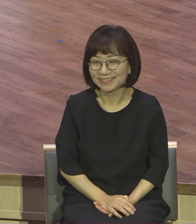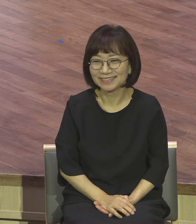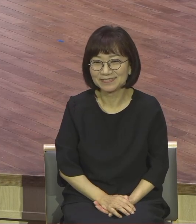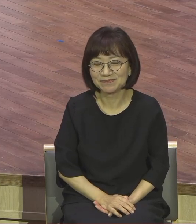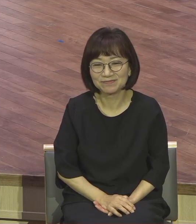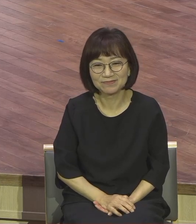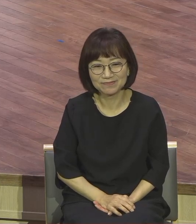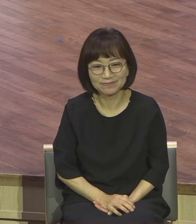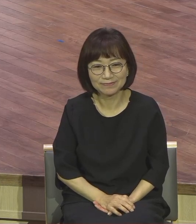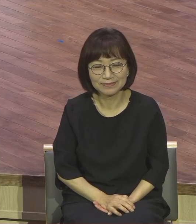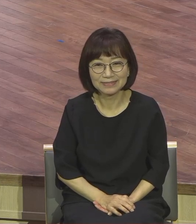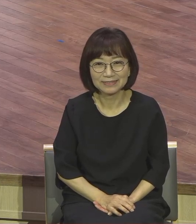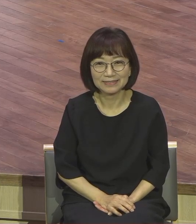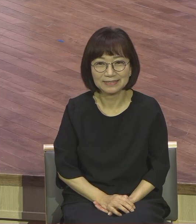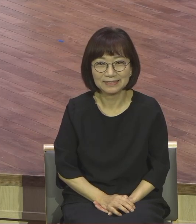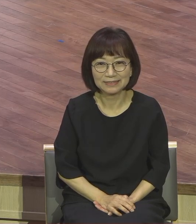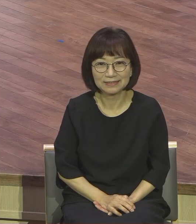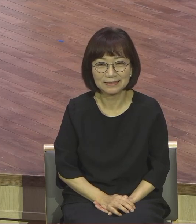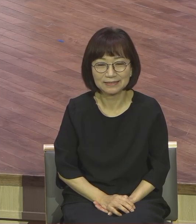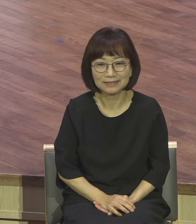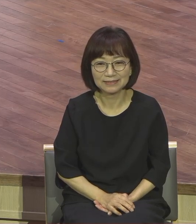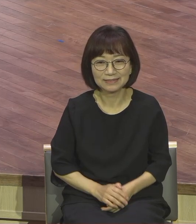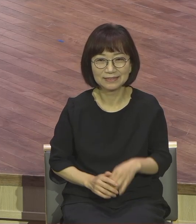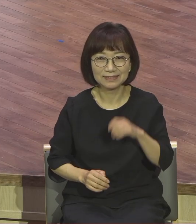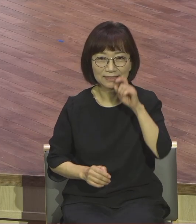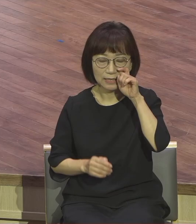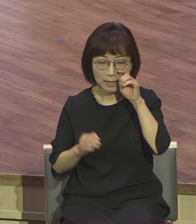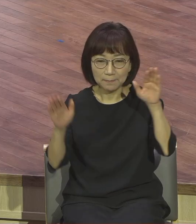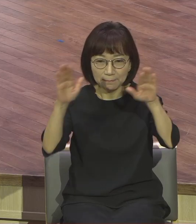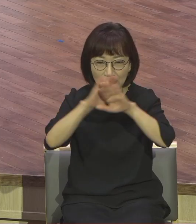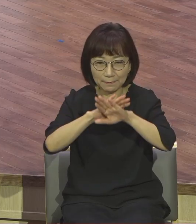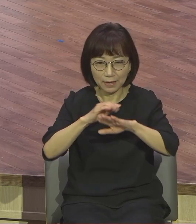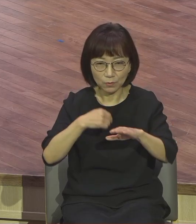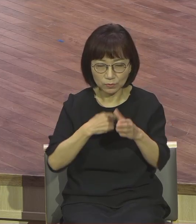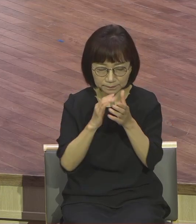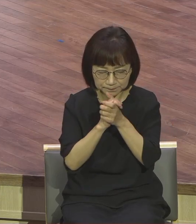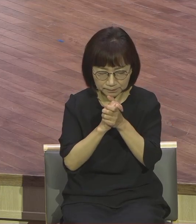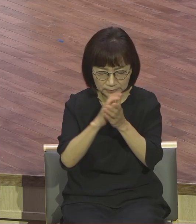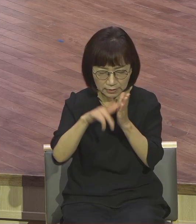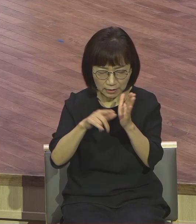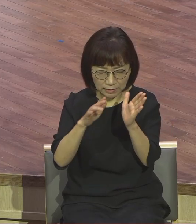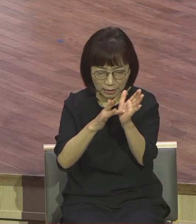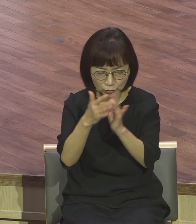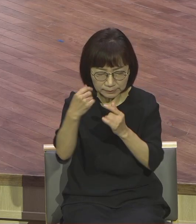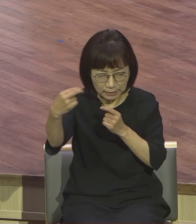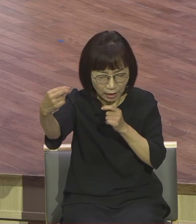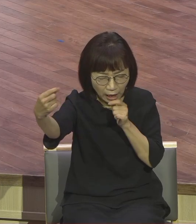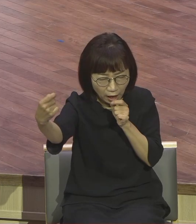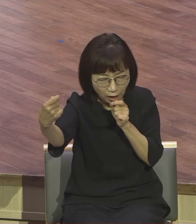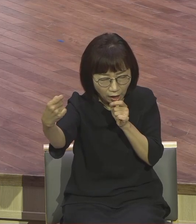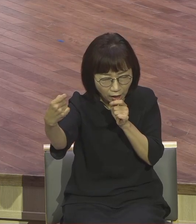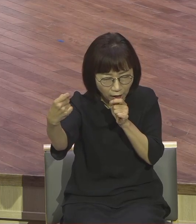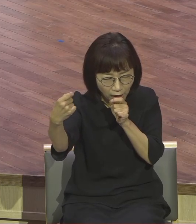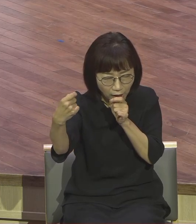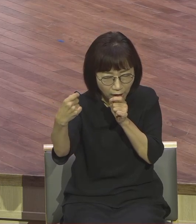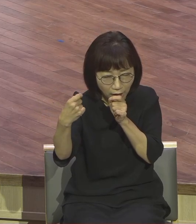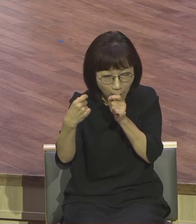밤을 잘 잠을 기도하잖아요 기도하는데 더 가까이 와 계세요 옆에 눕는 것 같아 어젯밤에 딱 혼자